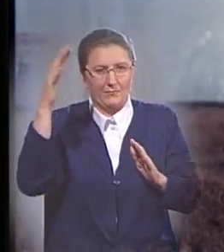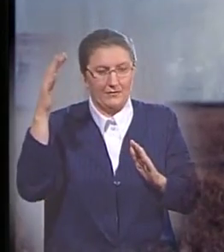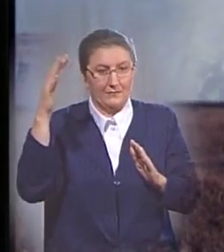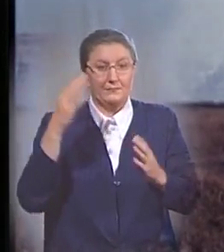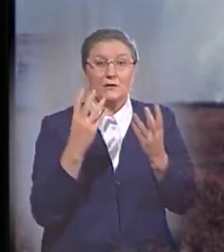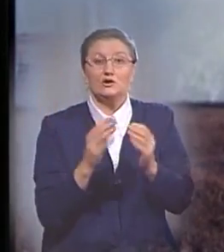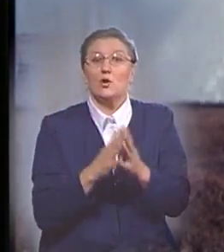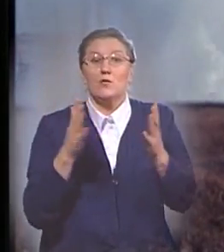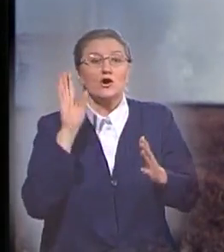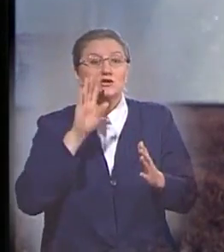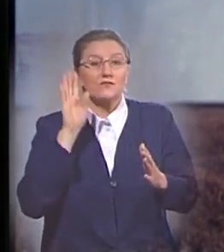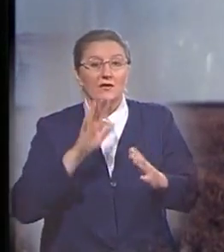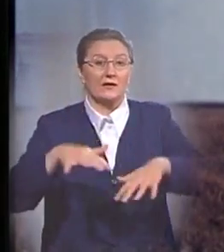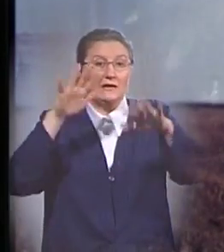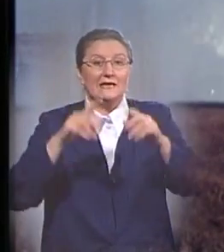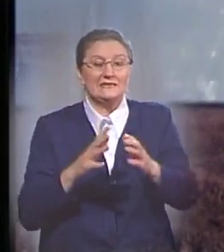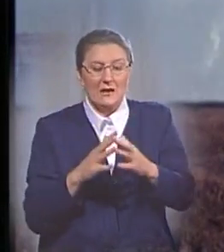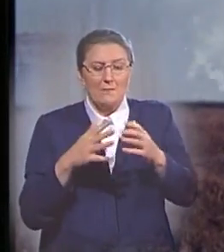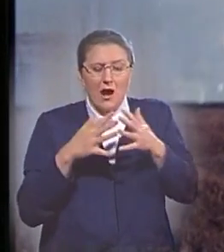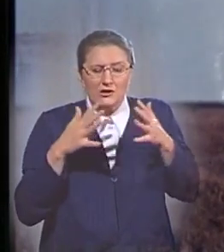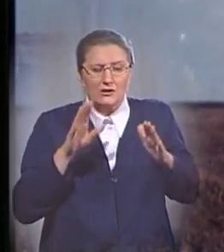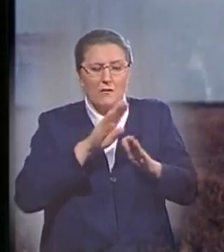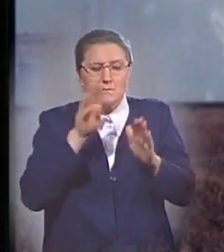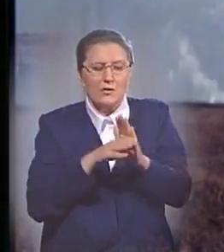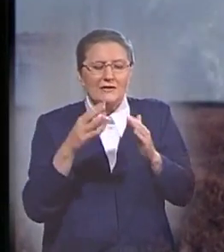Еще больше воды вылилось из огромных подземных резервуаров.